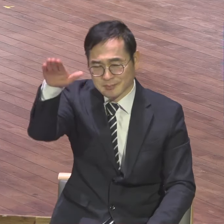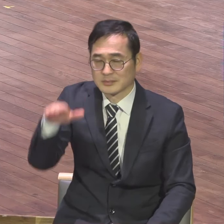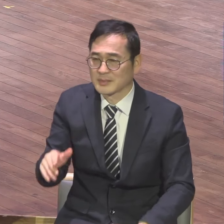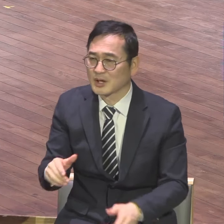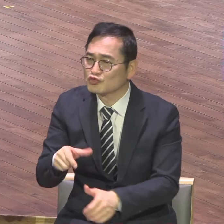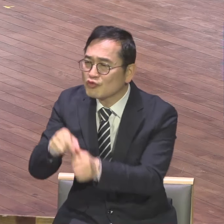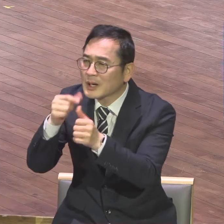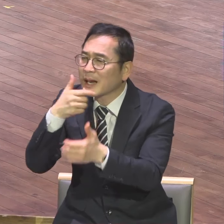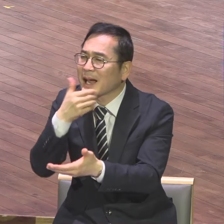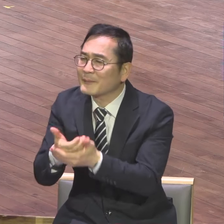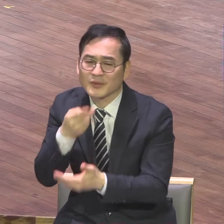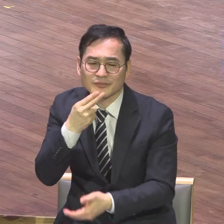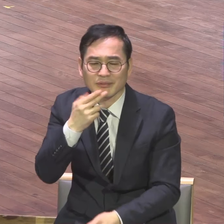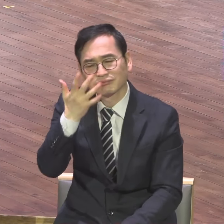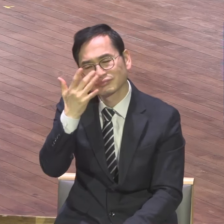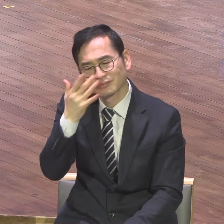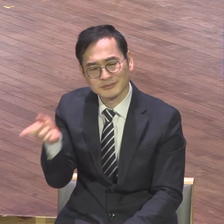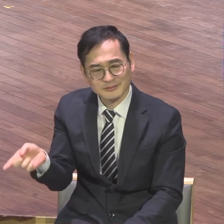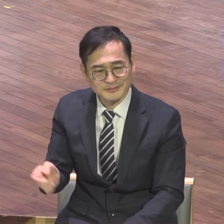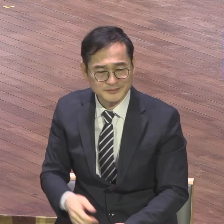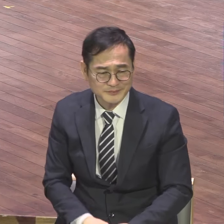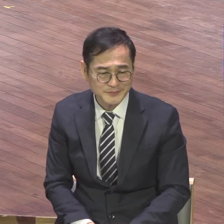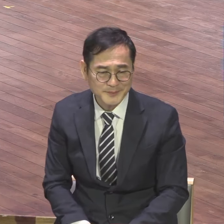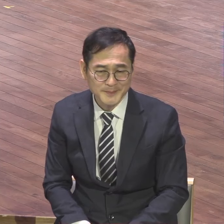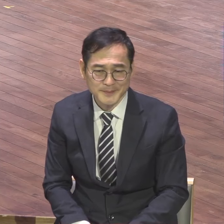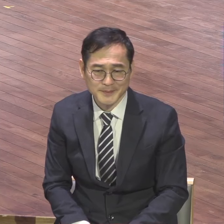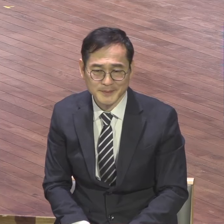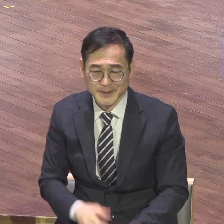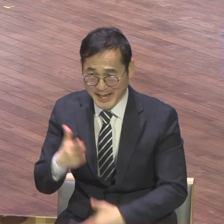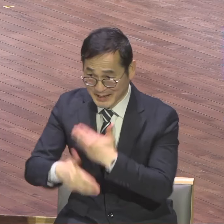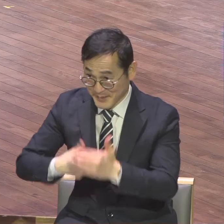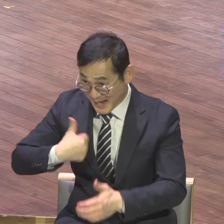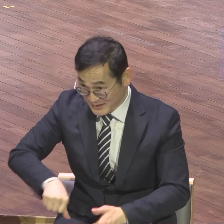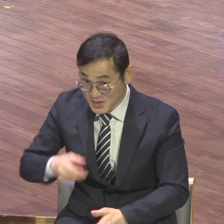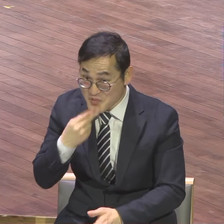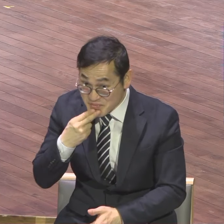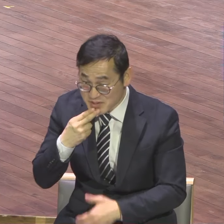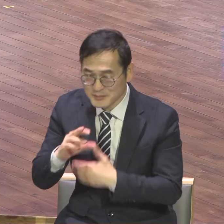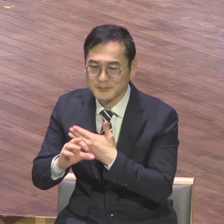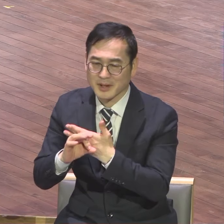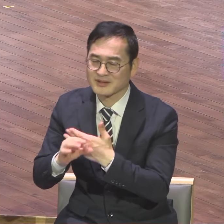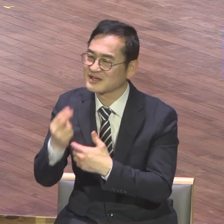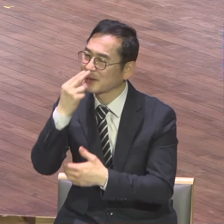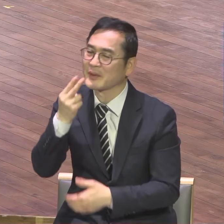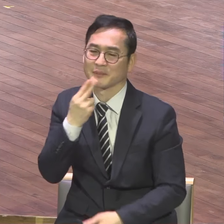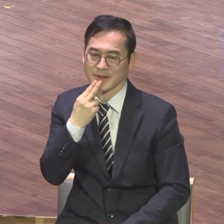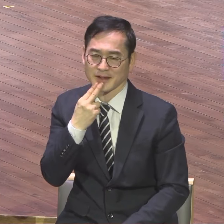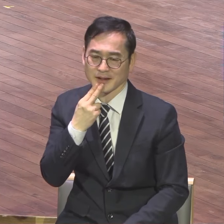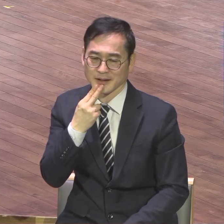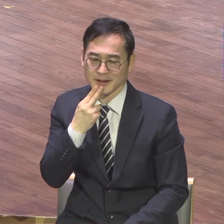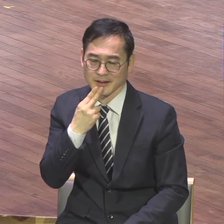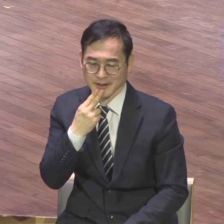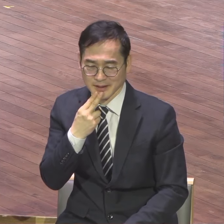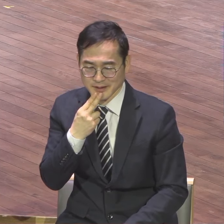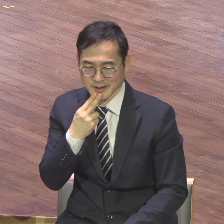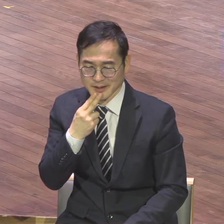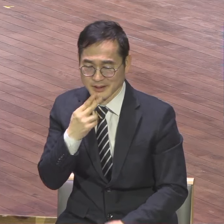하나님 아들인자는 생명이 없느니라 내가 내게는 영생주식을 감격하는 순간 아멘 감격